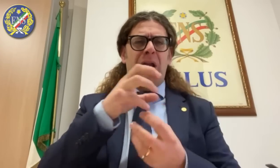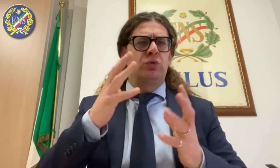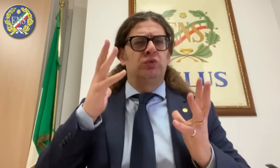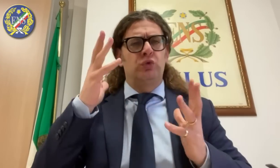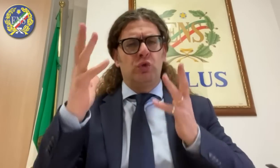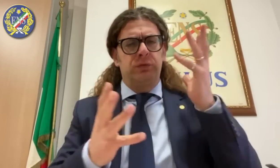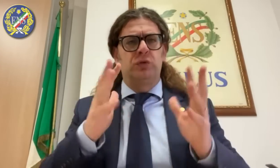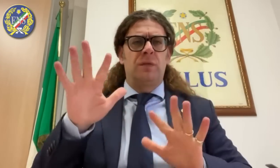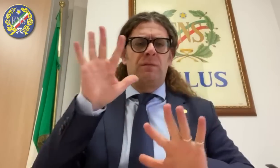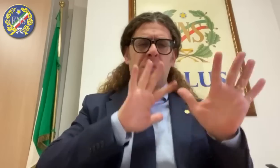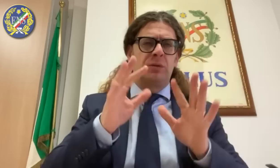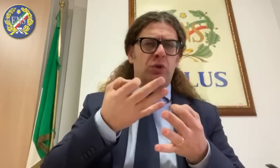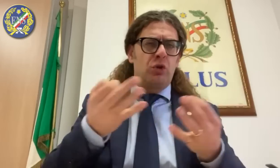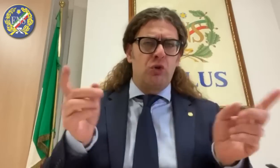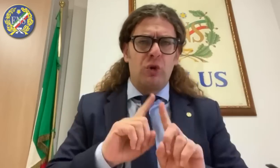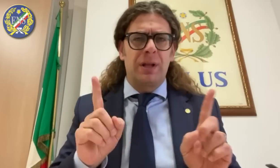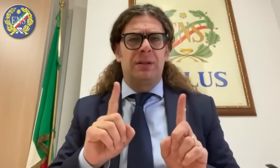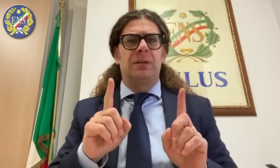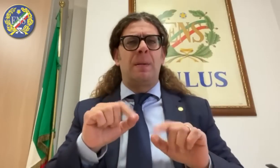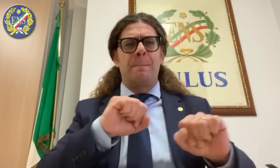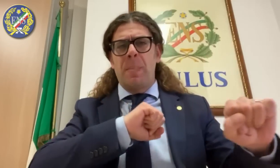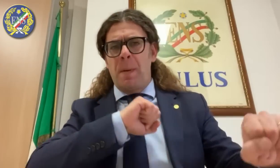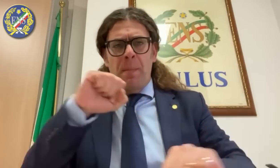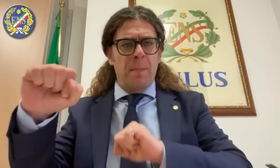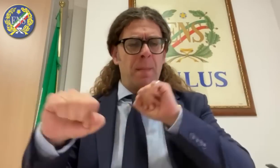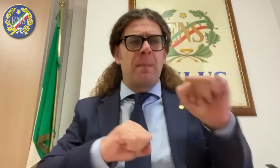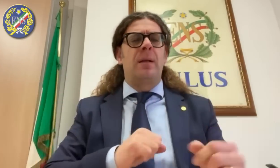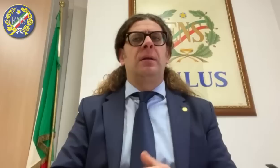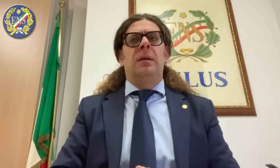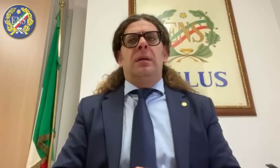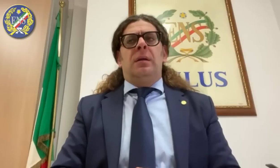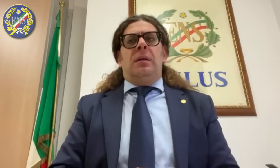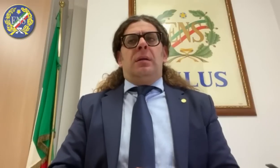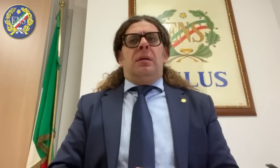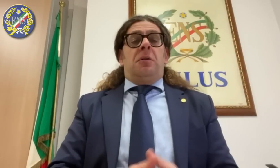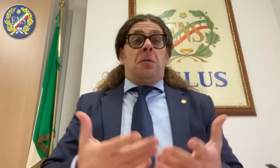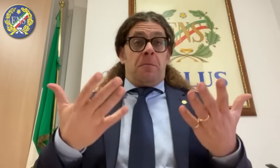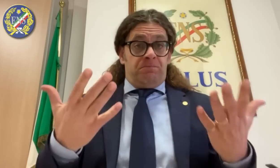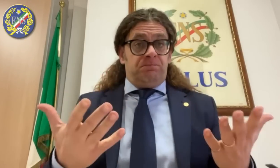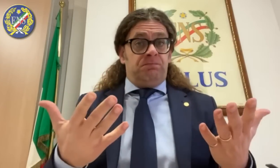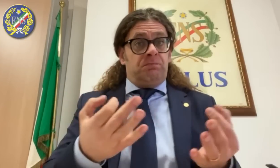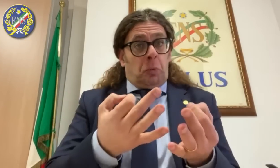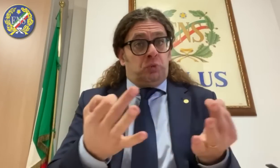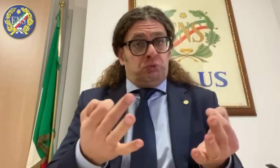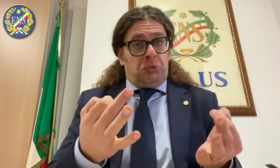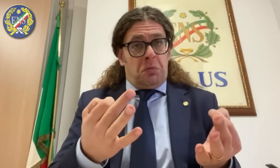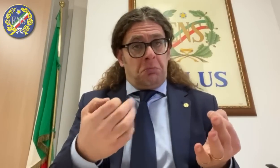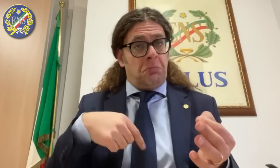che si è venuta a creare e della diffusione di informazioni non corrette. Accetto anche che mi siano state mosse delle